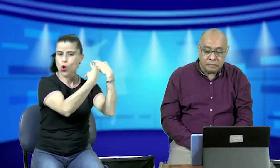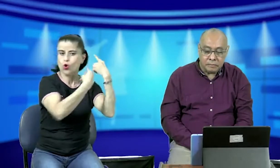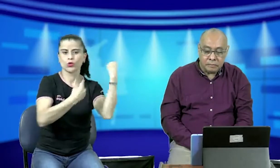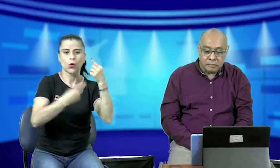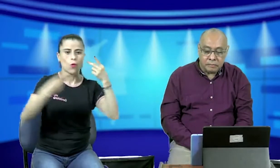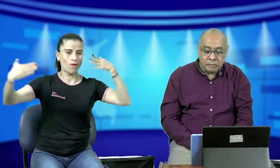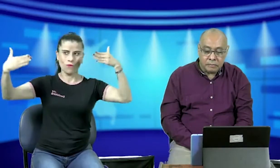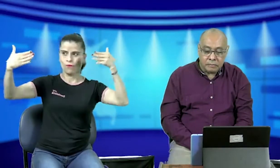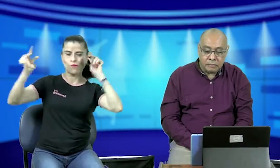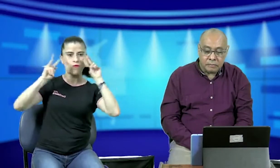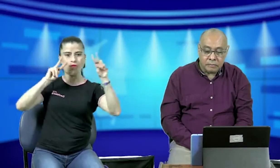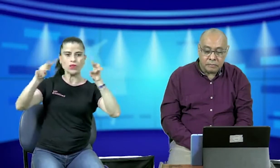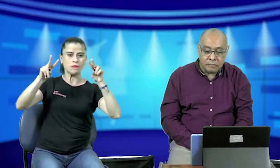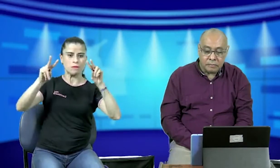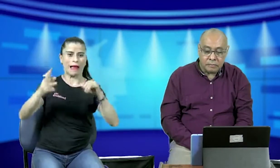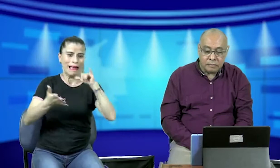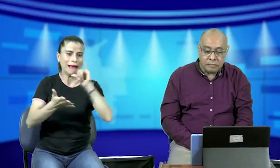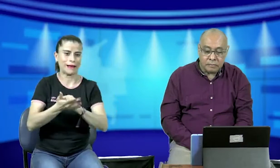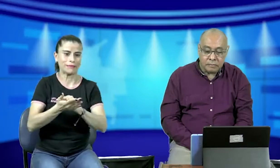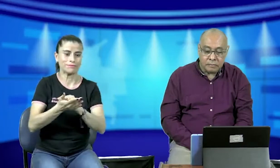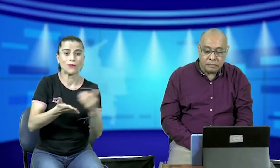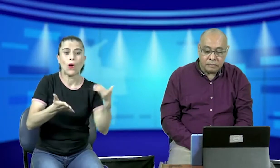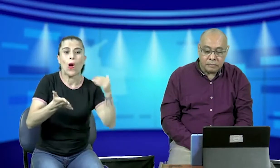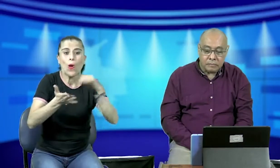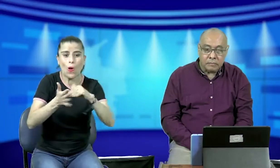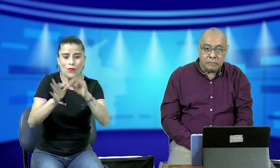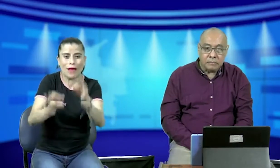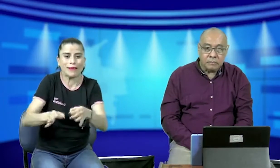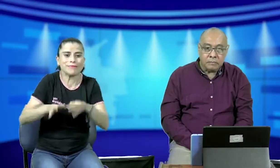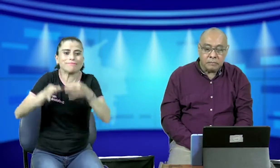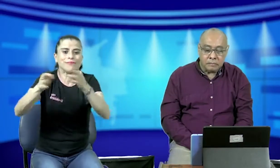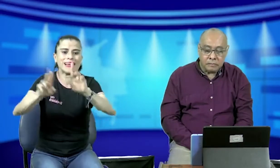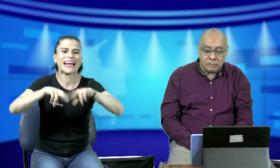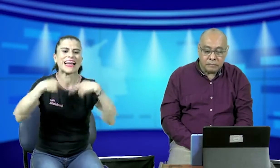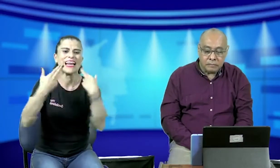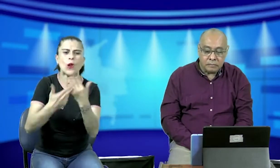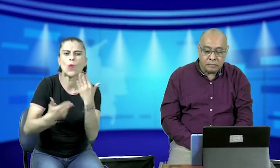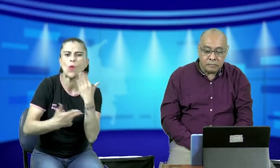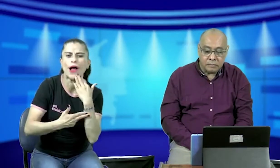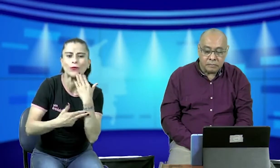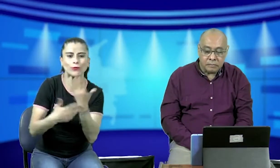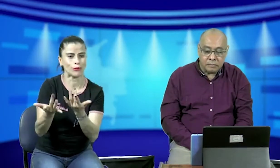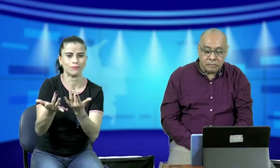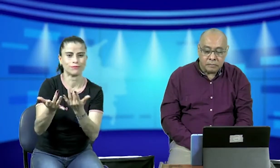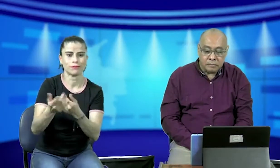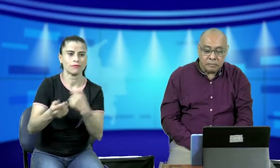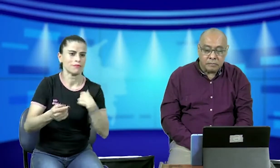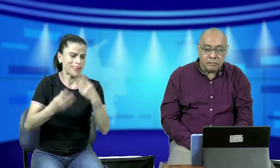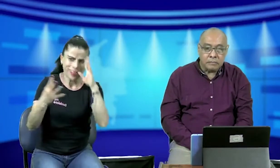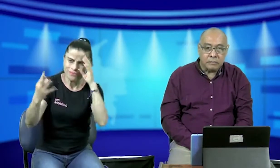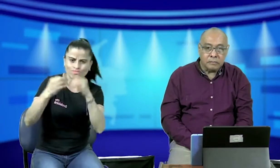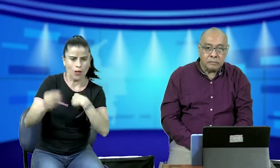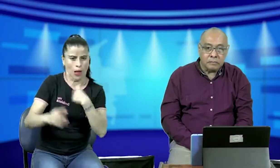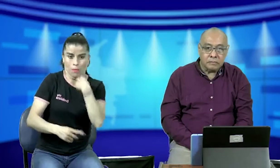no nosotros nos tenemos o sea nosotros creemos este enfoque este enfoque clínico entonces se aplazó la reunión estamos esperando pues